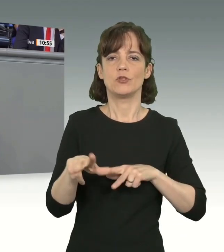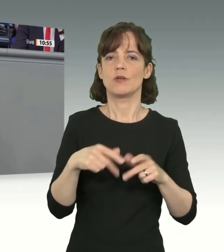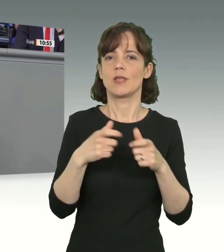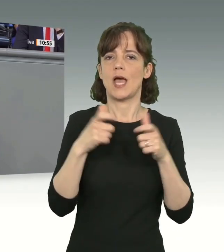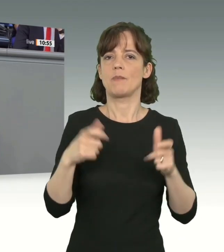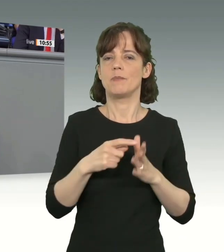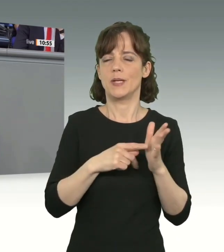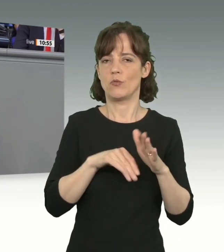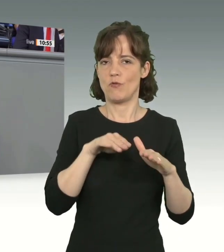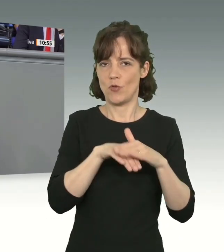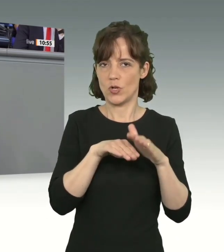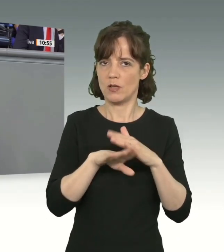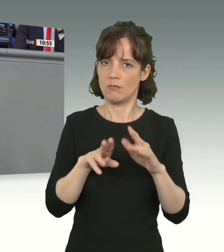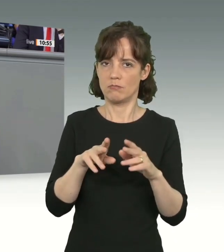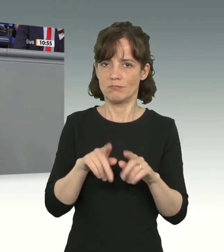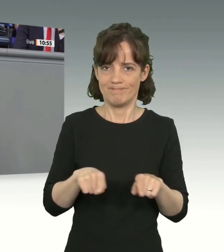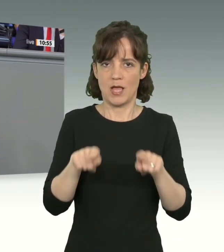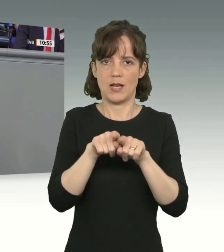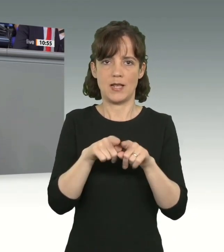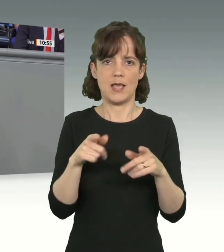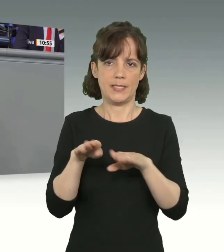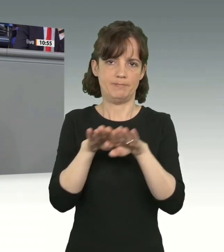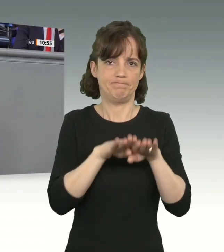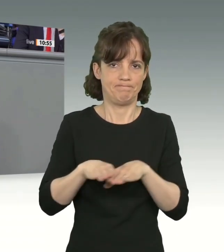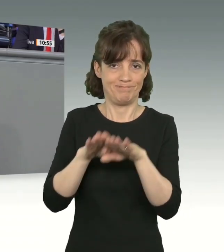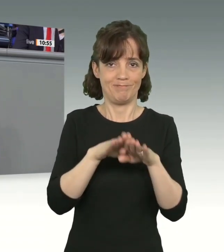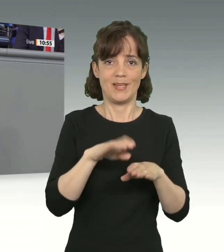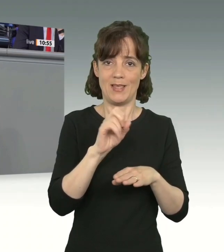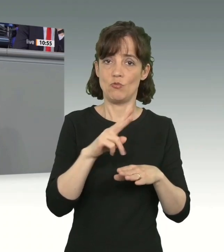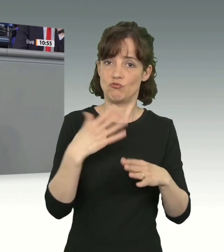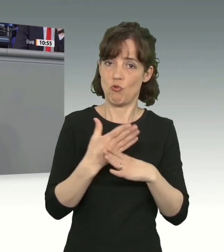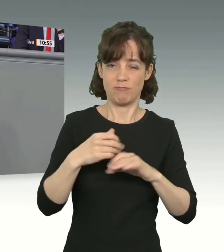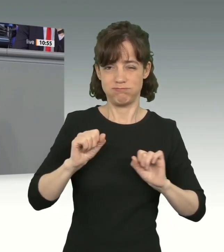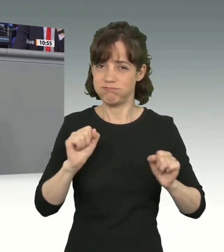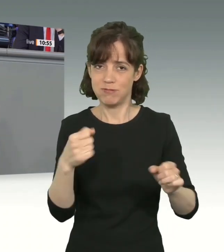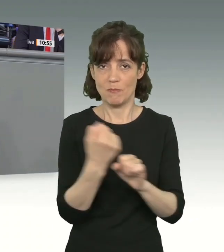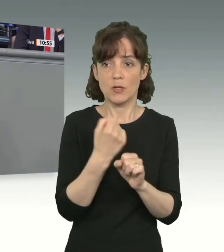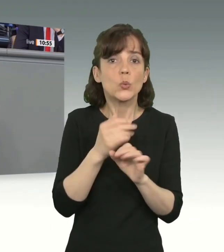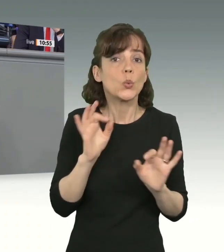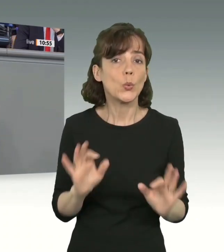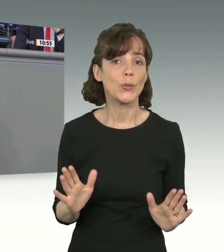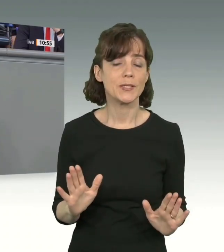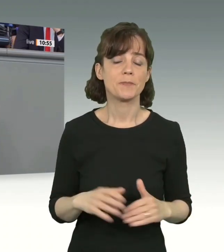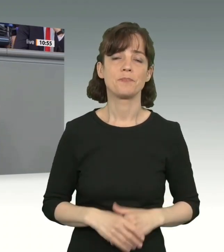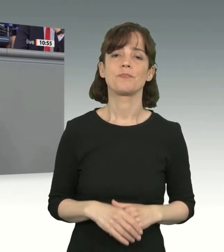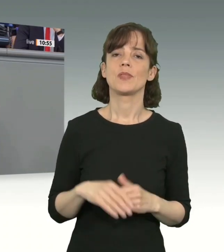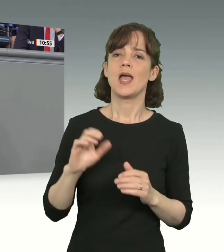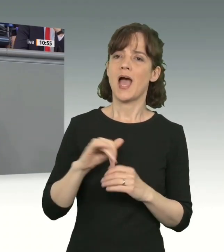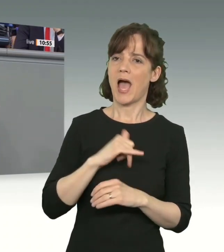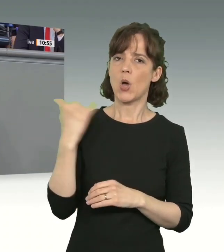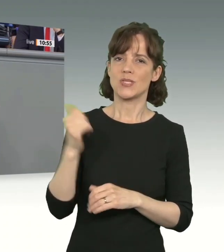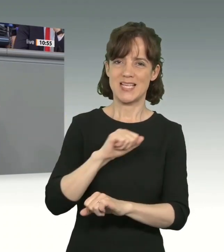Geflüchtete angleichen. Und auch daran wird auf europäischer Ebene gearbeitet. Und das ist auch gut so. Den Ausreisegewahrsam auf